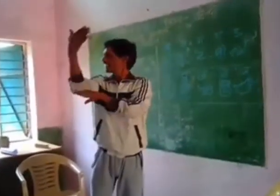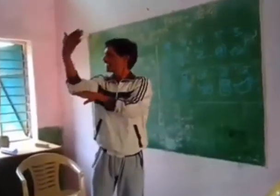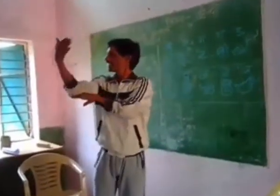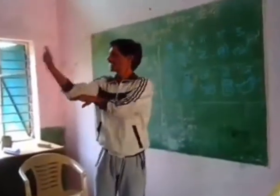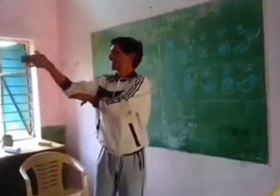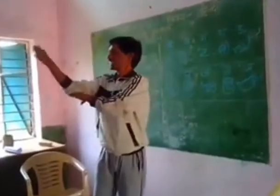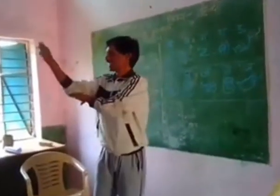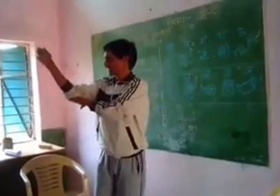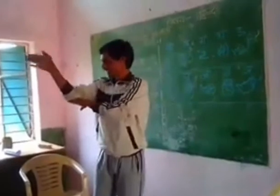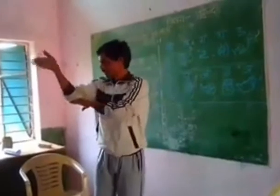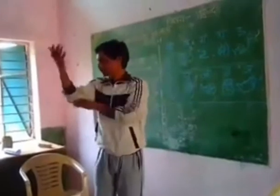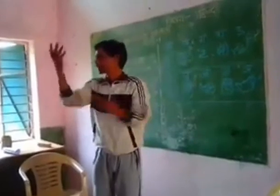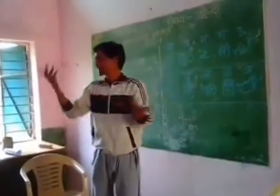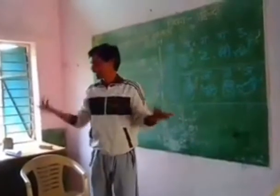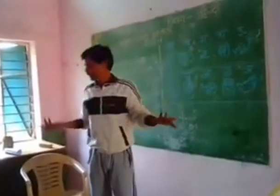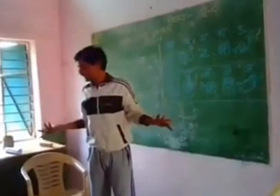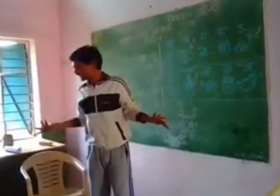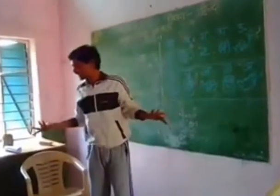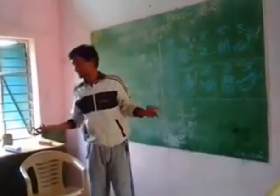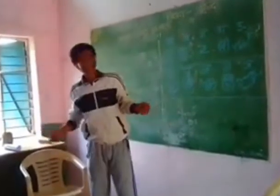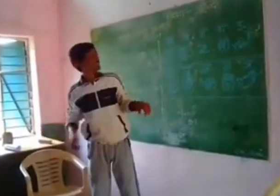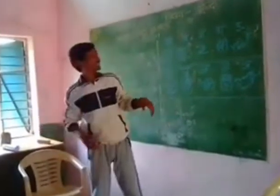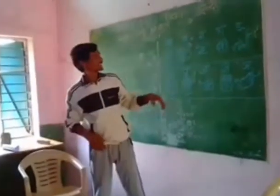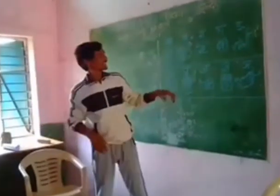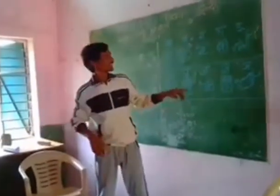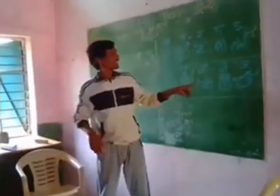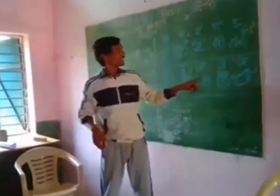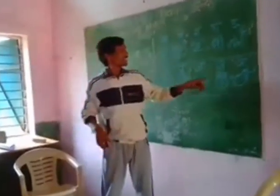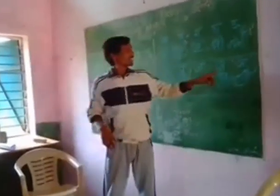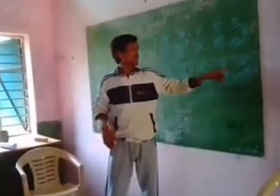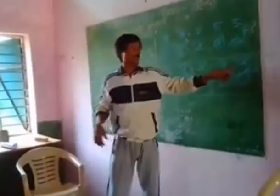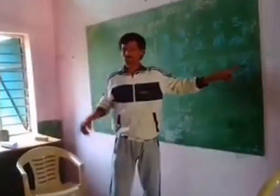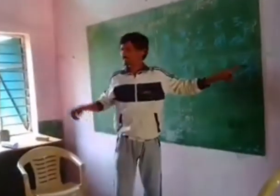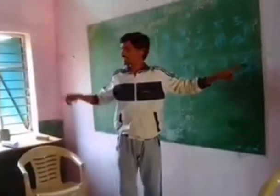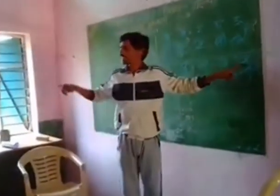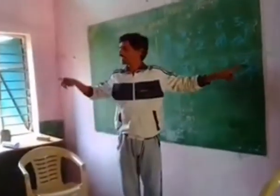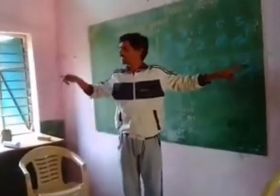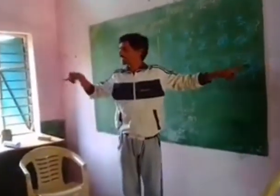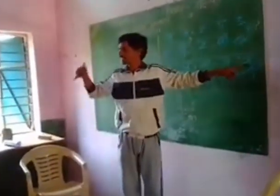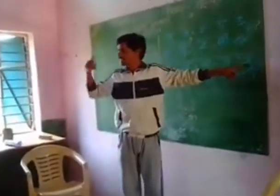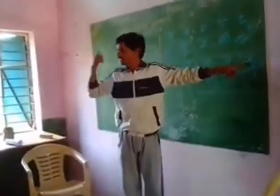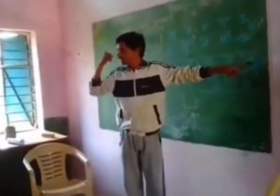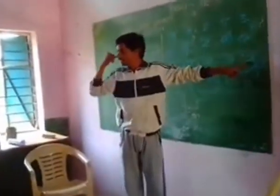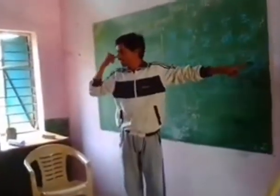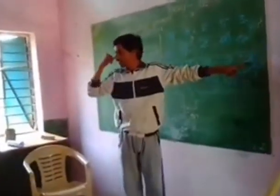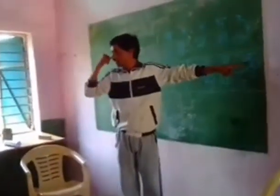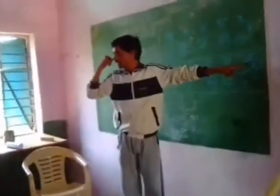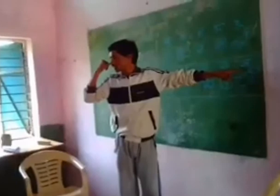जमना भी तो बनेगा बही और फिरे यां